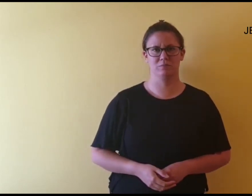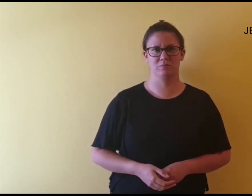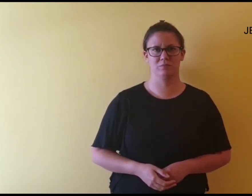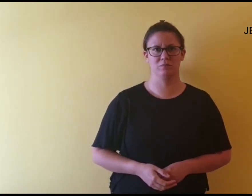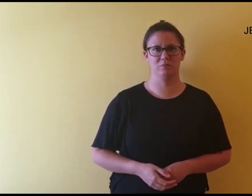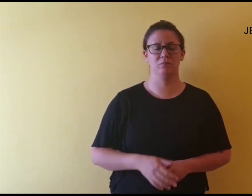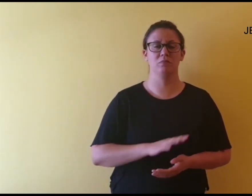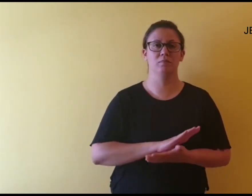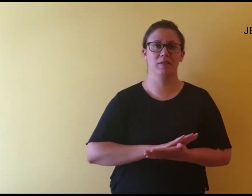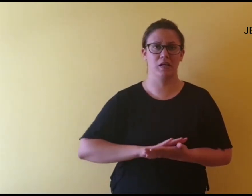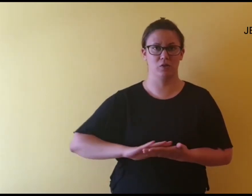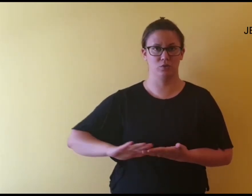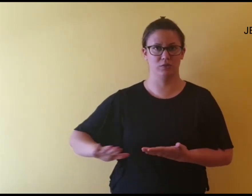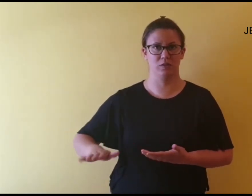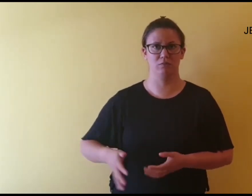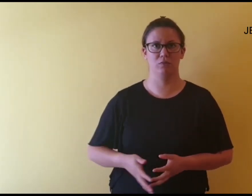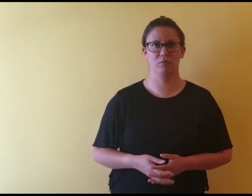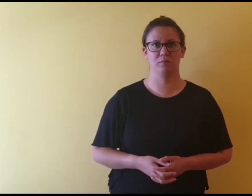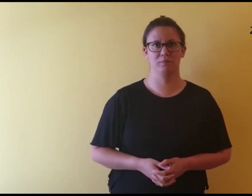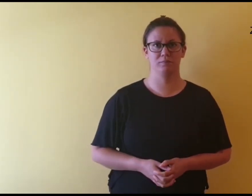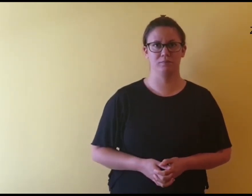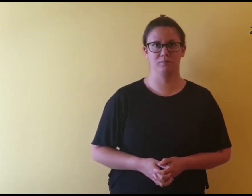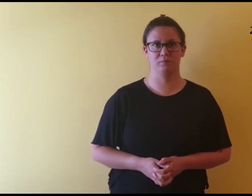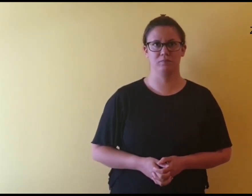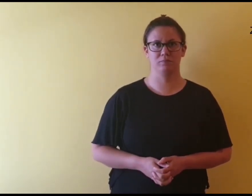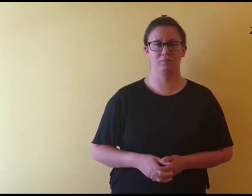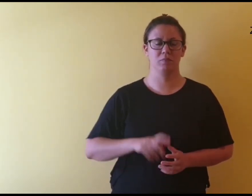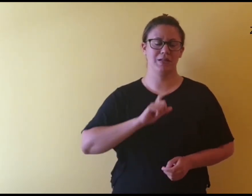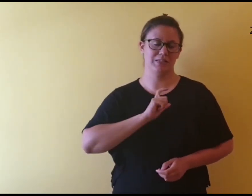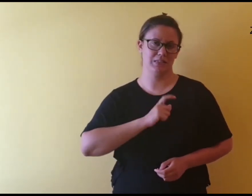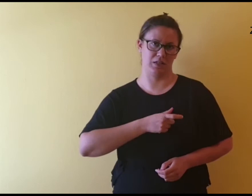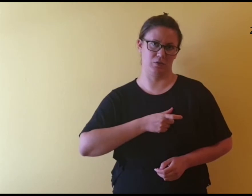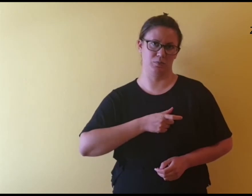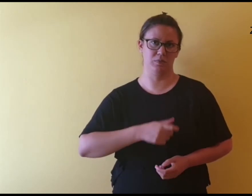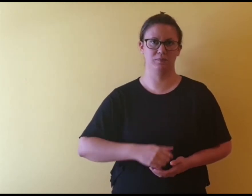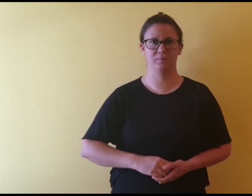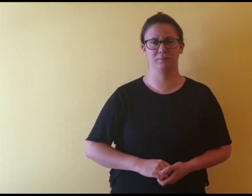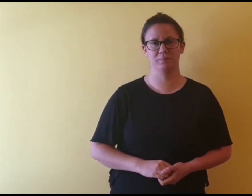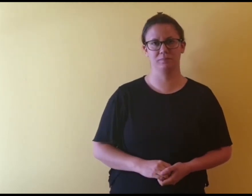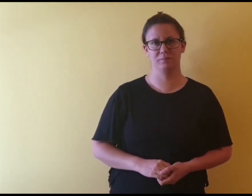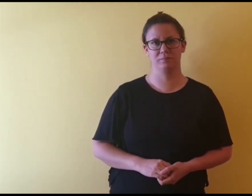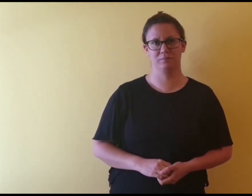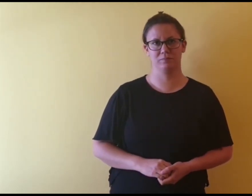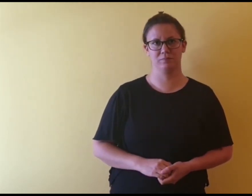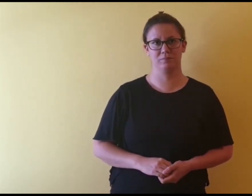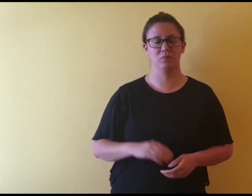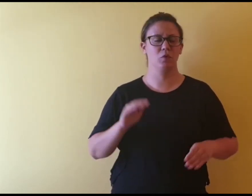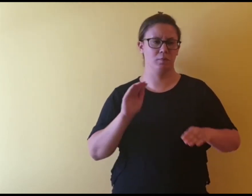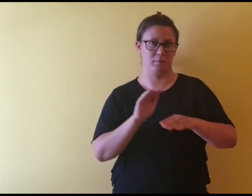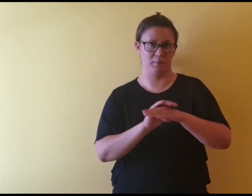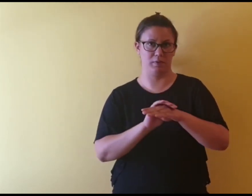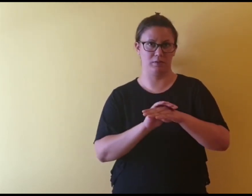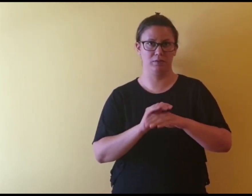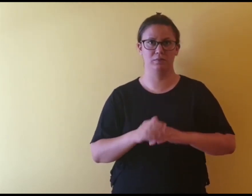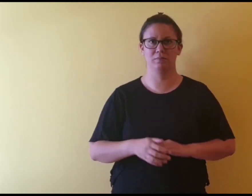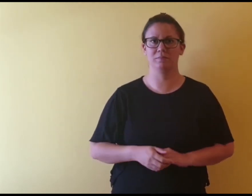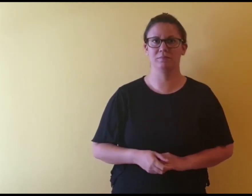Jednostavno. Zaljubljen. Primijetiti.